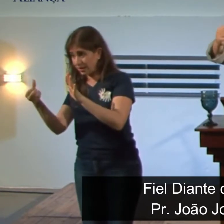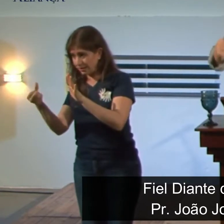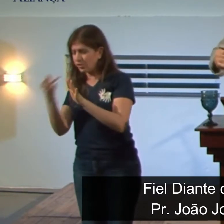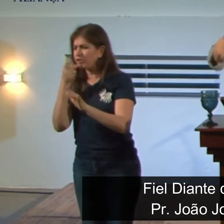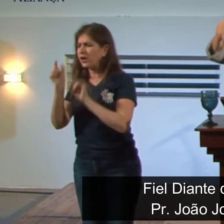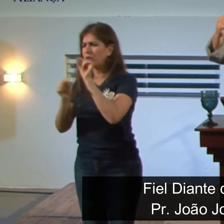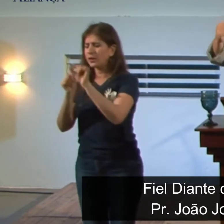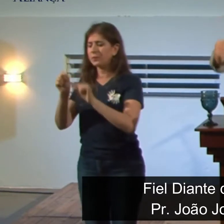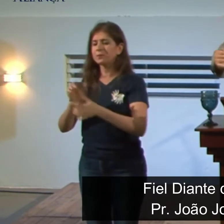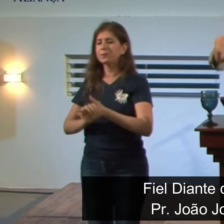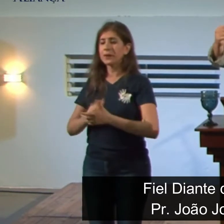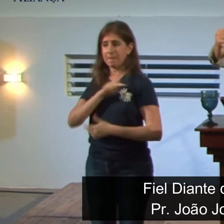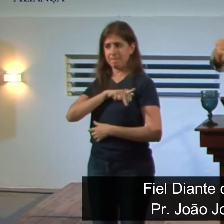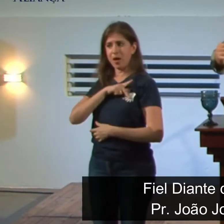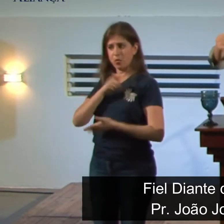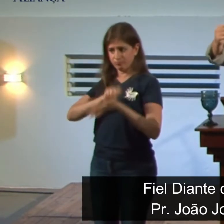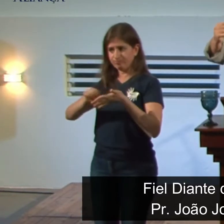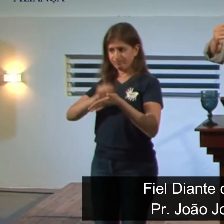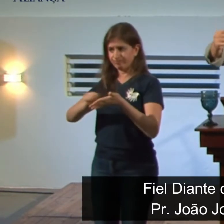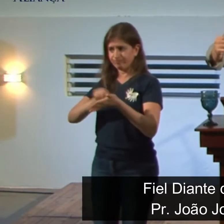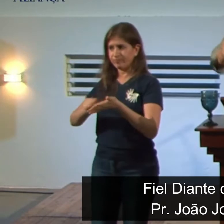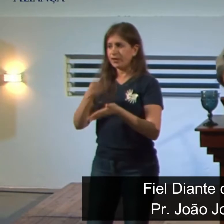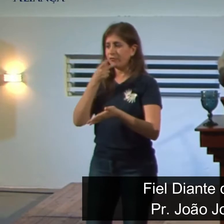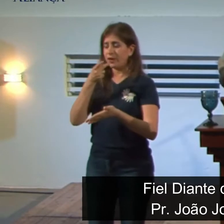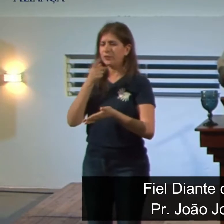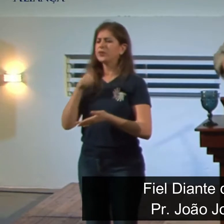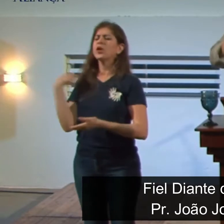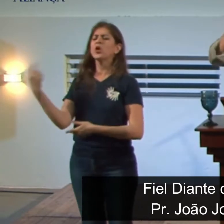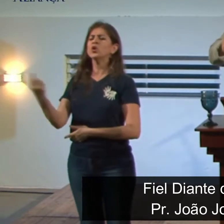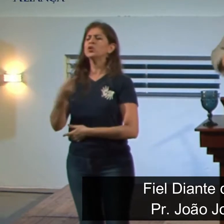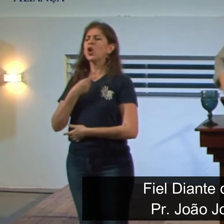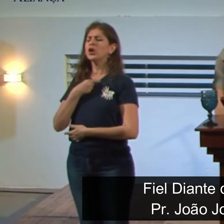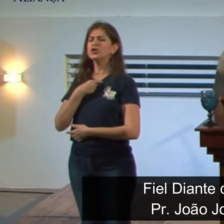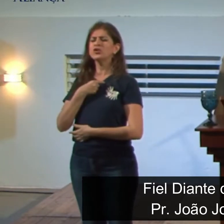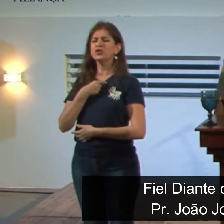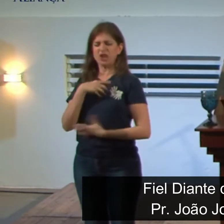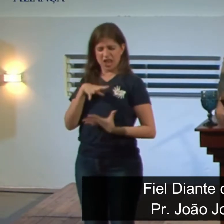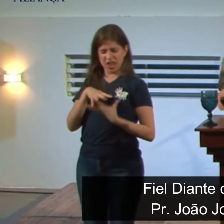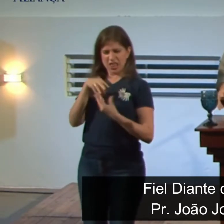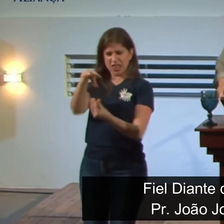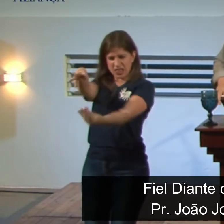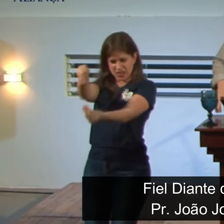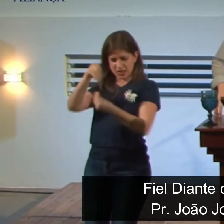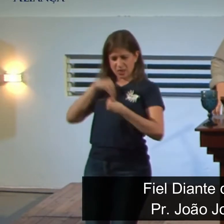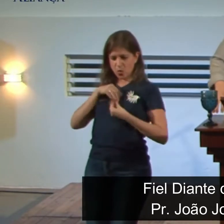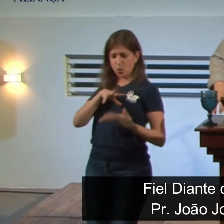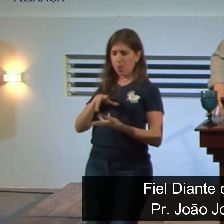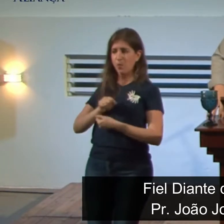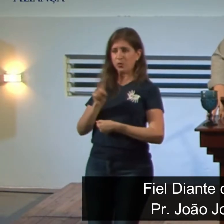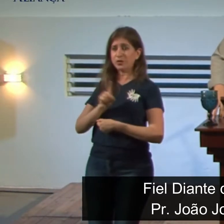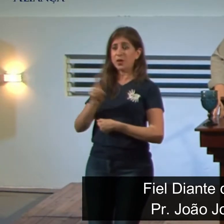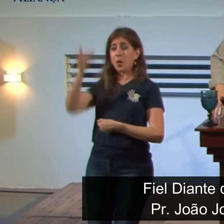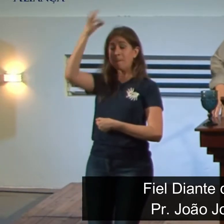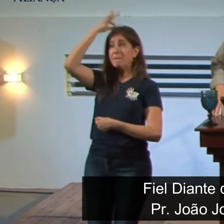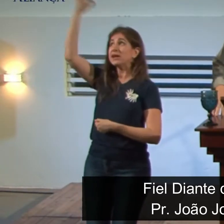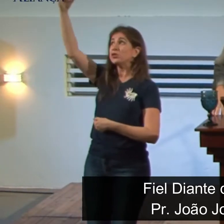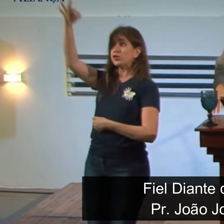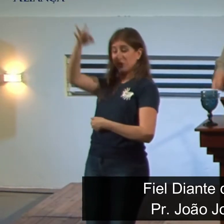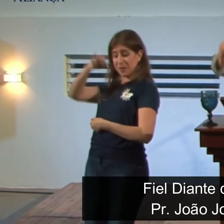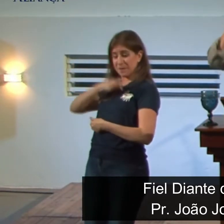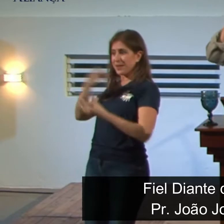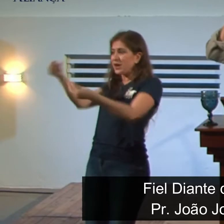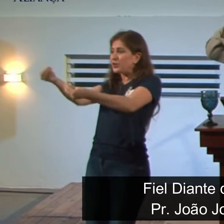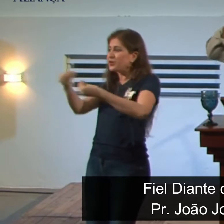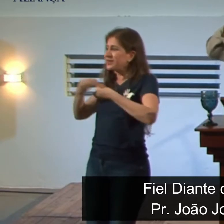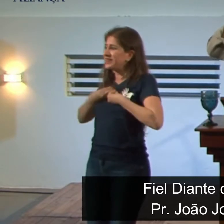Nós, porém, não recebemos o Espírito do mundo, mas o Espírito procedente de Deus, para que entendamos as coisas que Deus